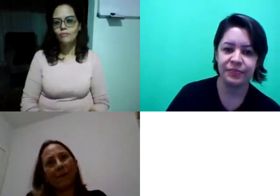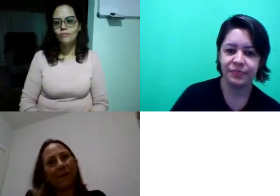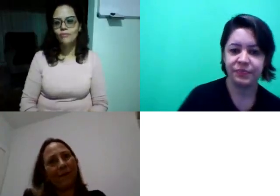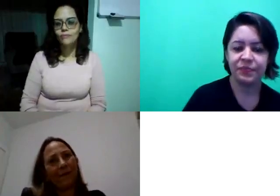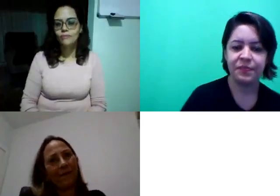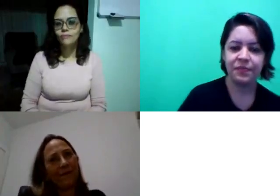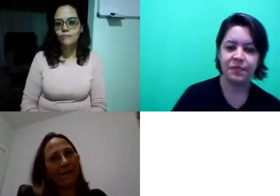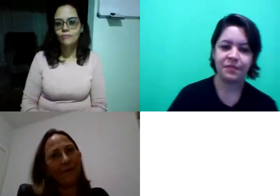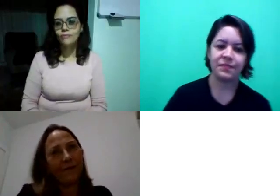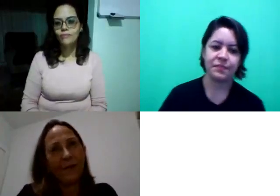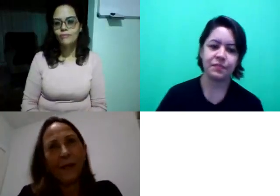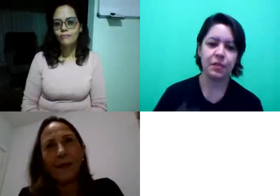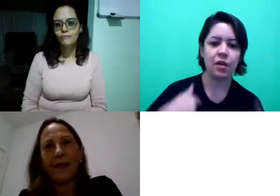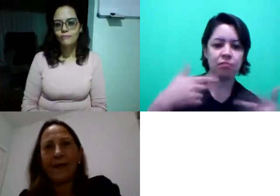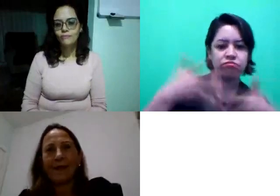Elenir.